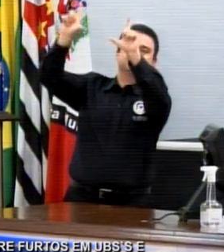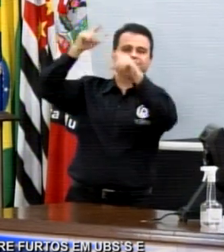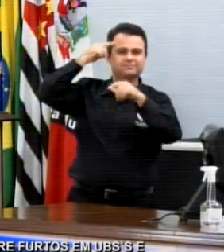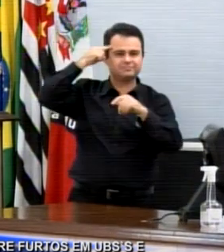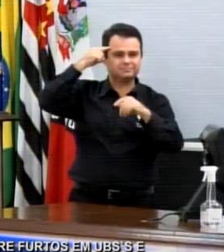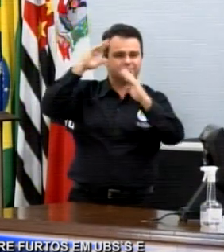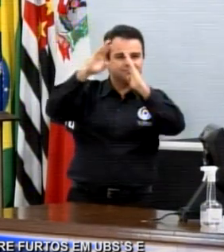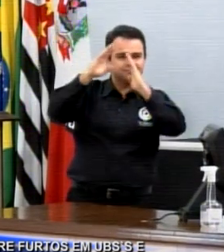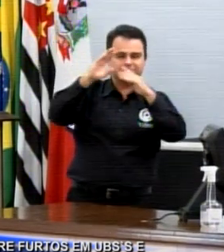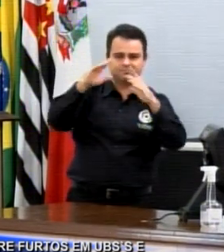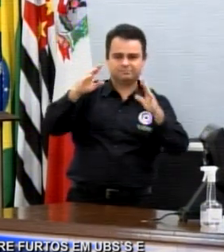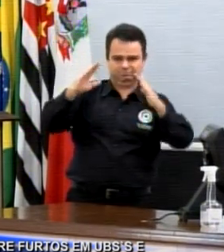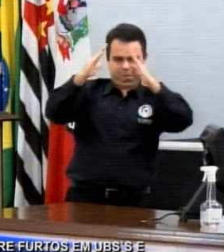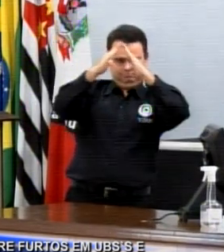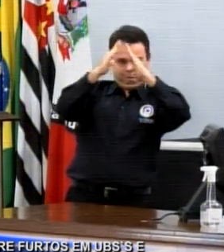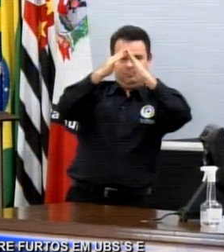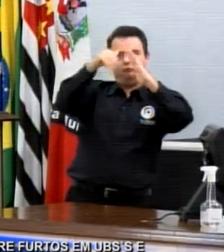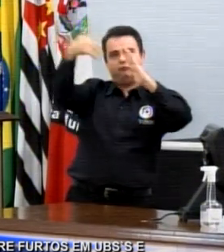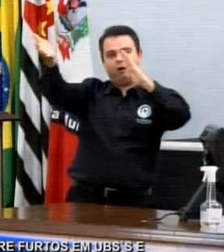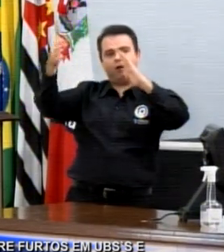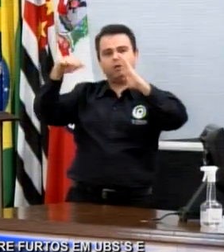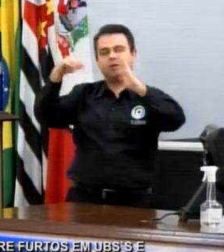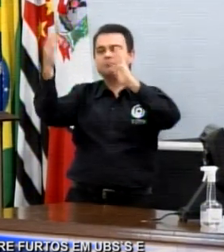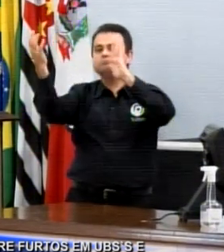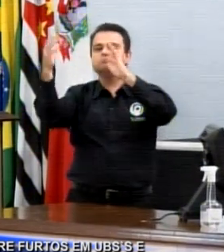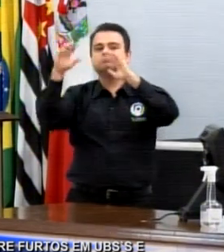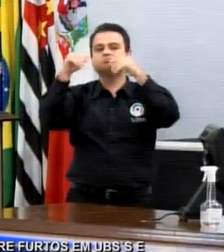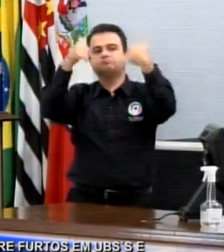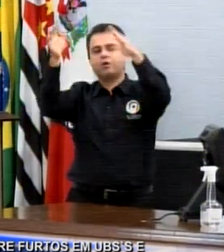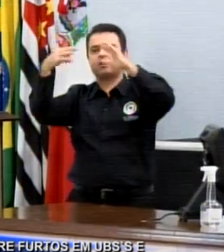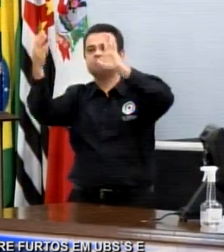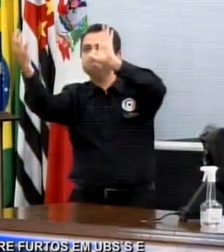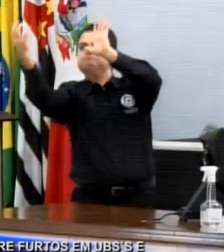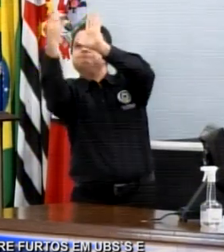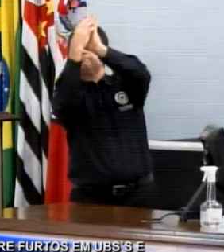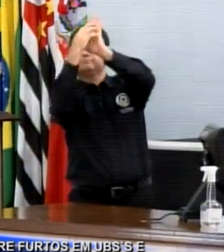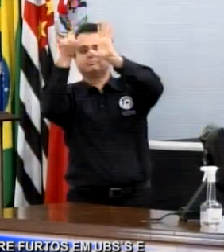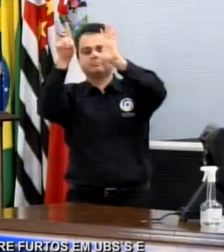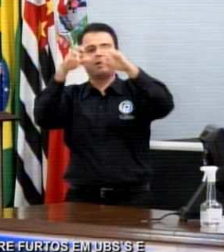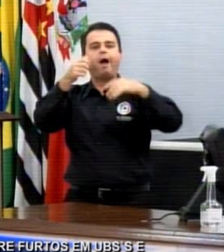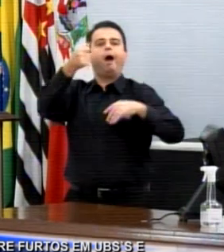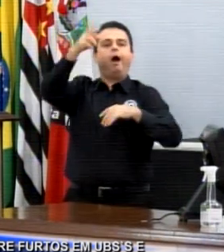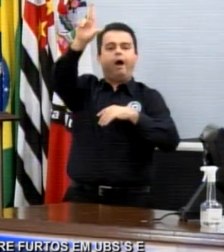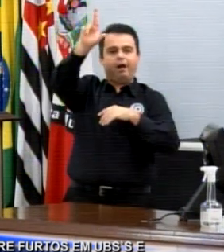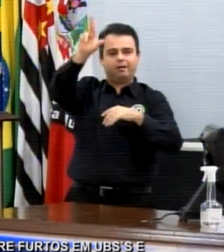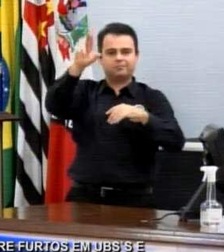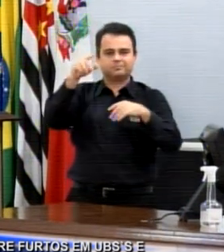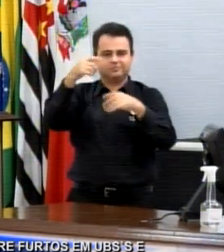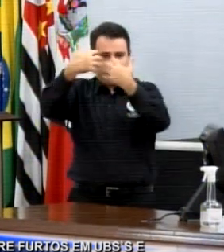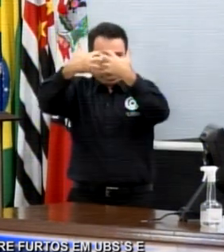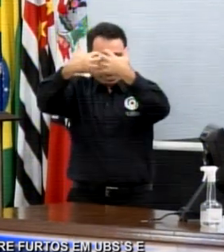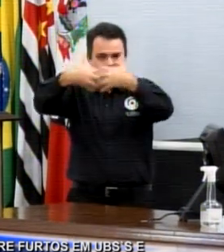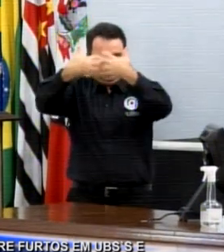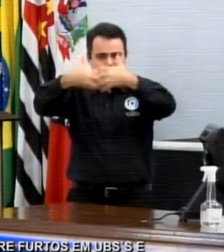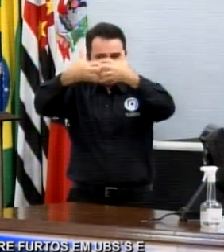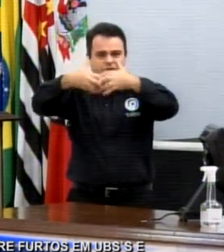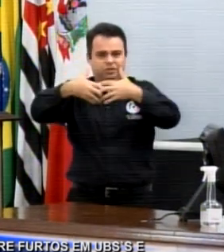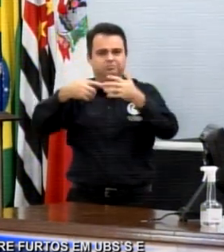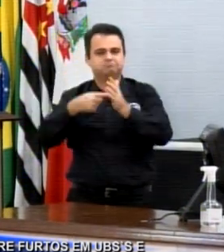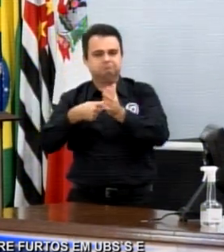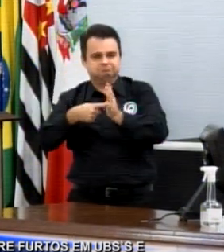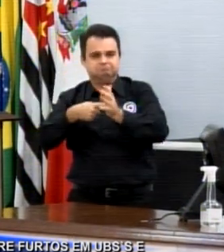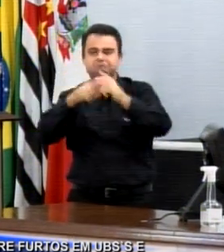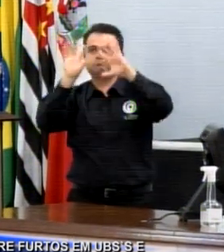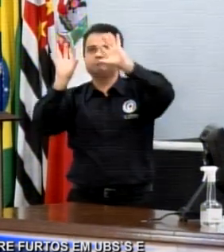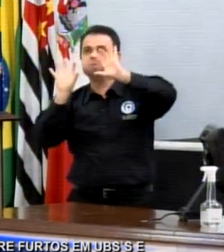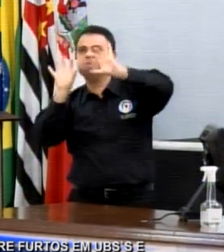Aí, eu ouço algumas pessoas dizendo, nas redes sociais, o que o vereador faz. O vereador faz,